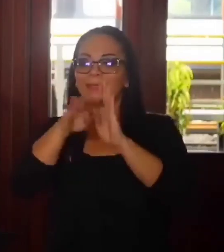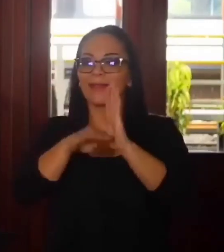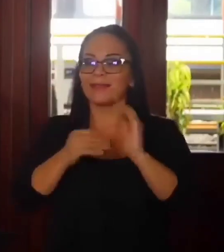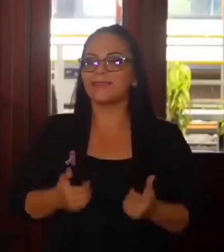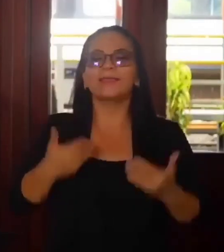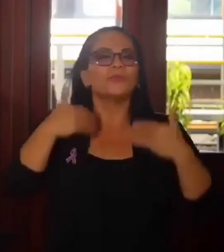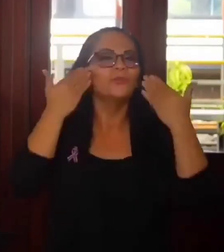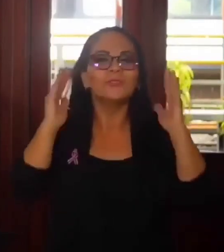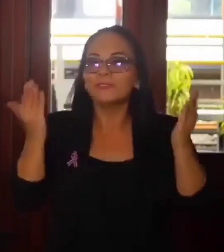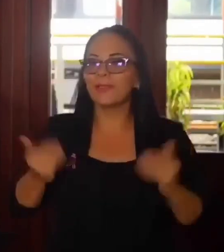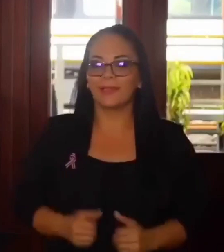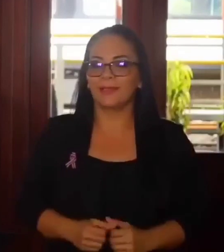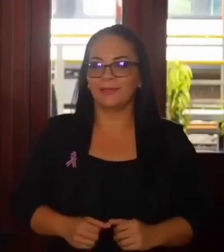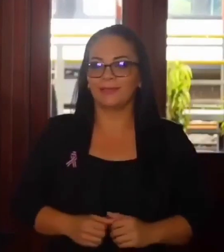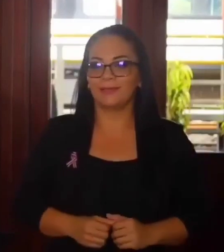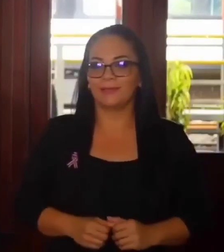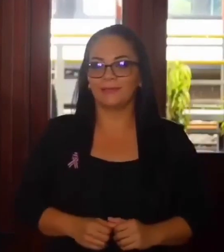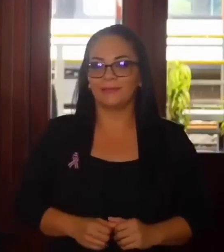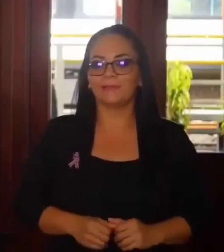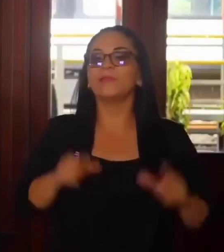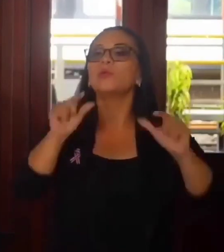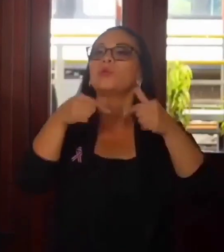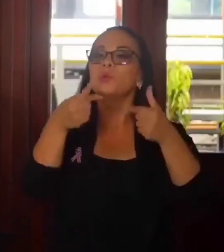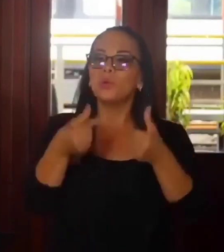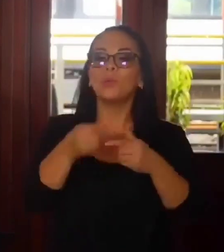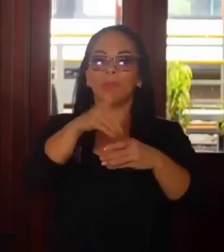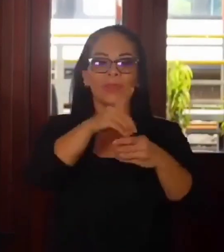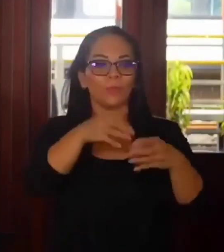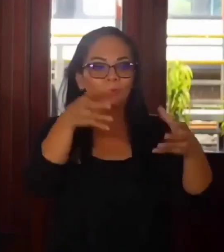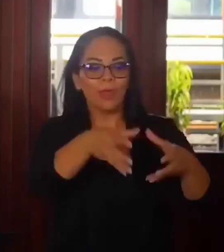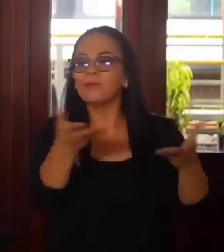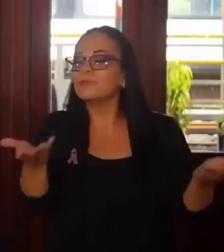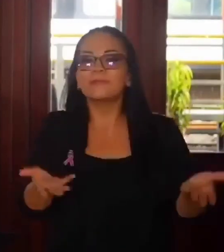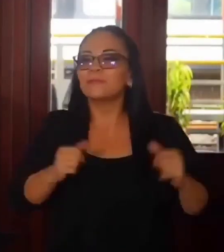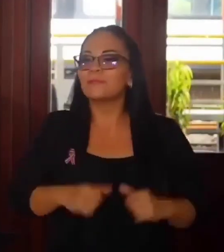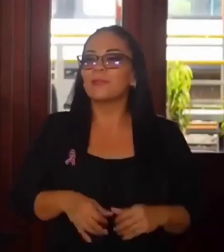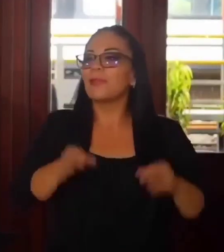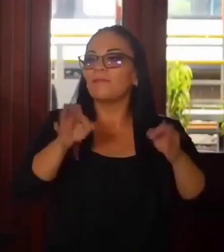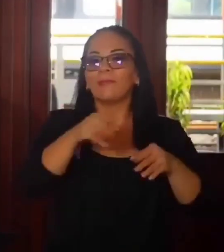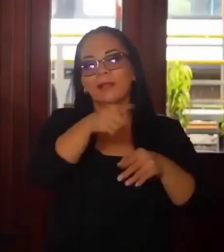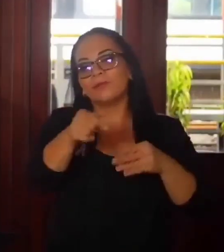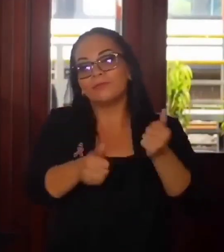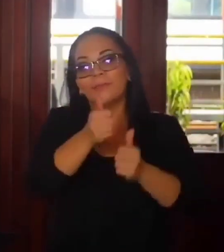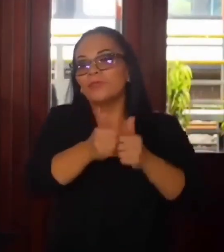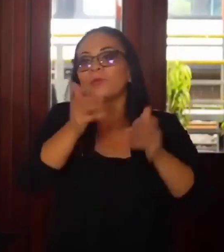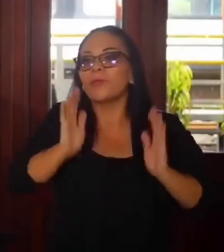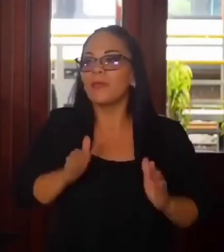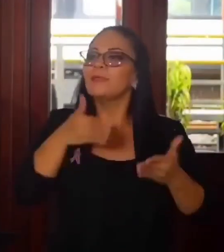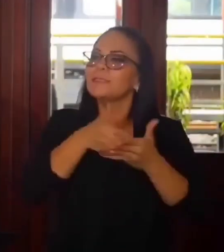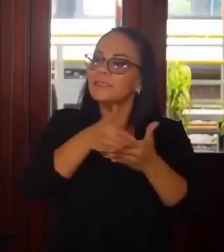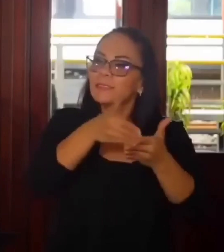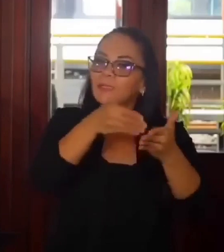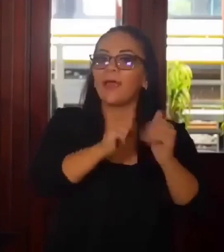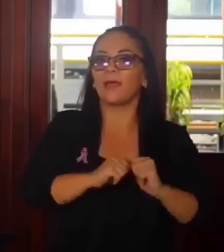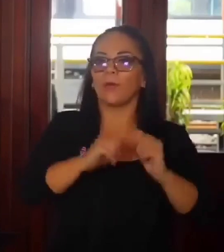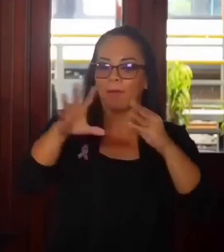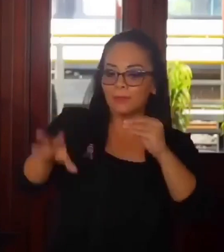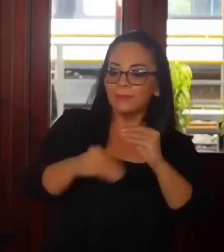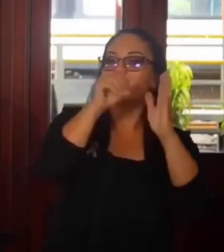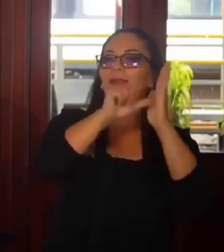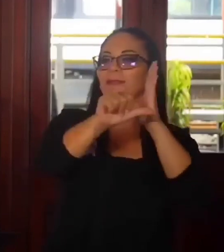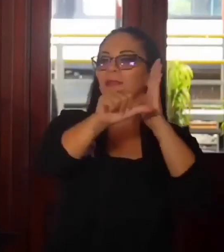Yo no sé. Un grupo de legisladores que al final constituyeron mayoría insistieron en meterla,